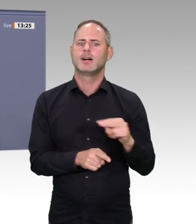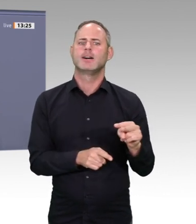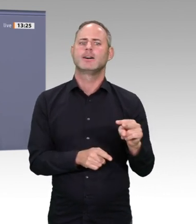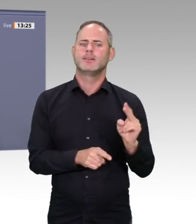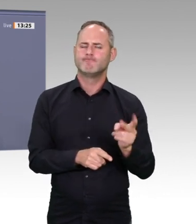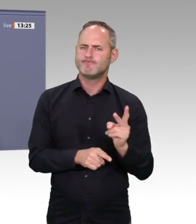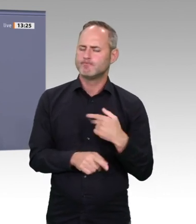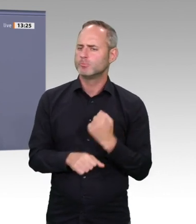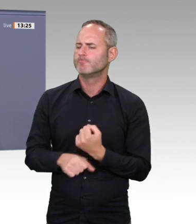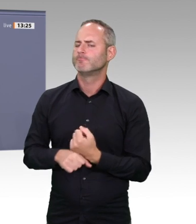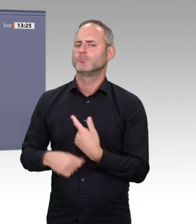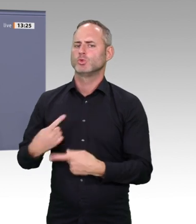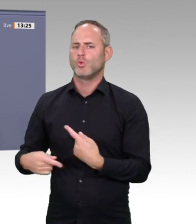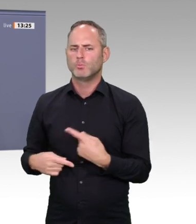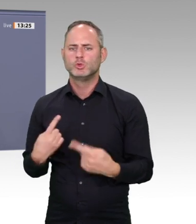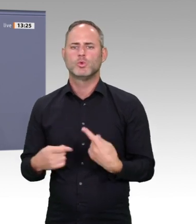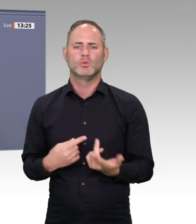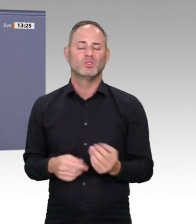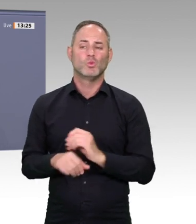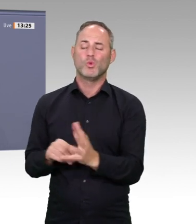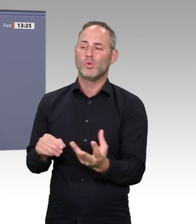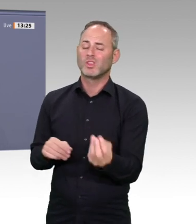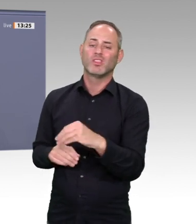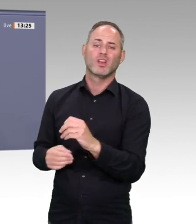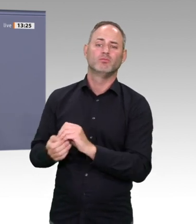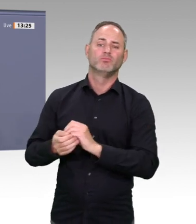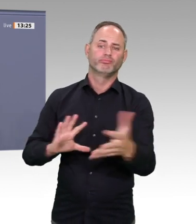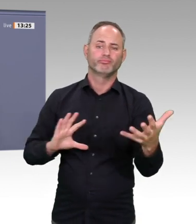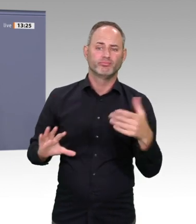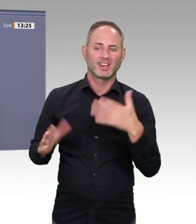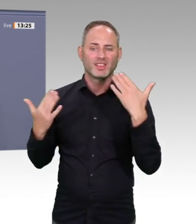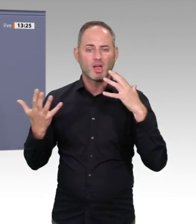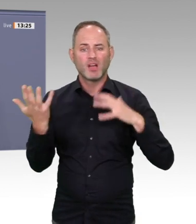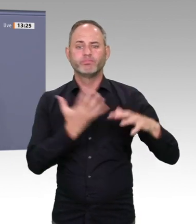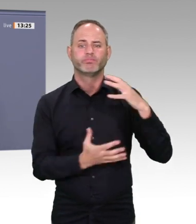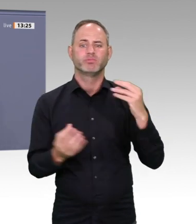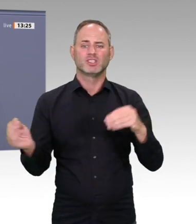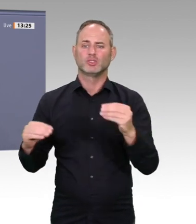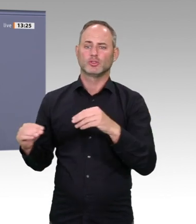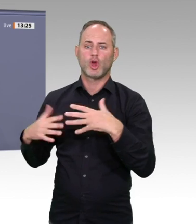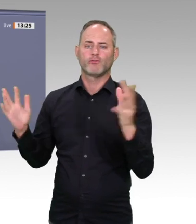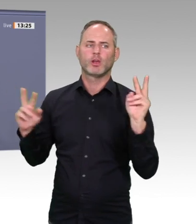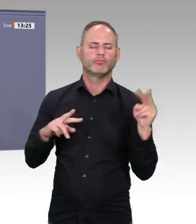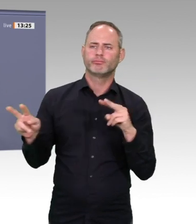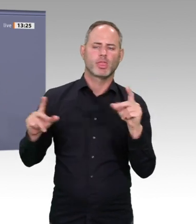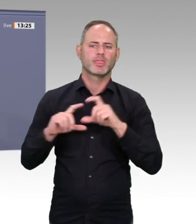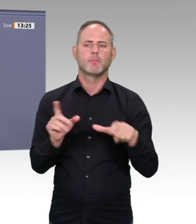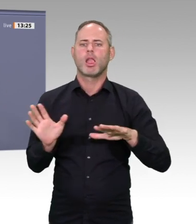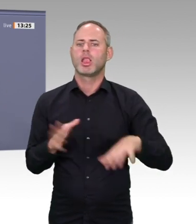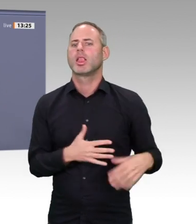staatliches Handeln im Interesse von Gemeinwohl sein kann. Bei der Bildungs und Forschungsförderung, bei der Stützung des